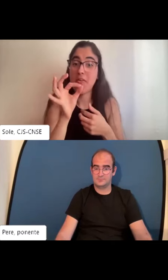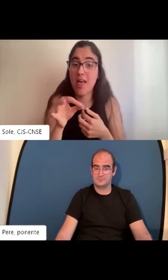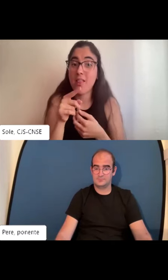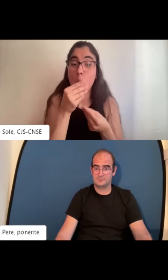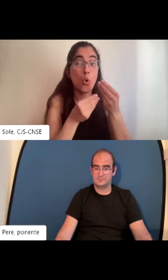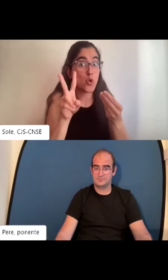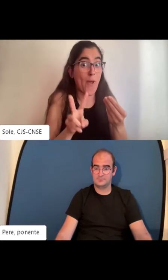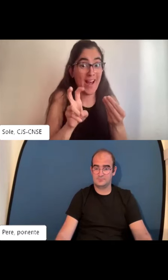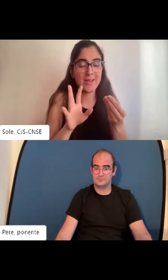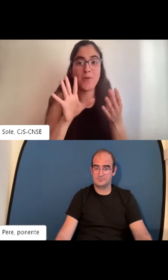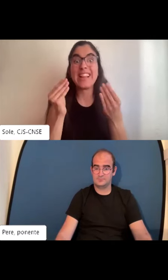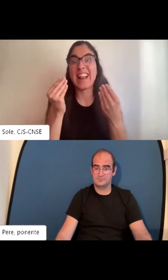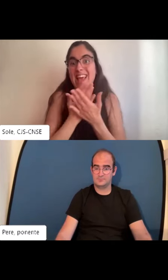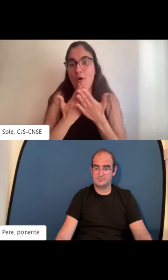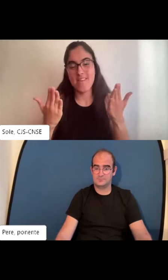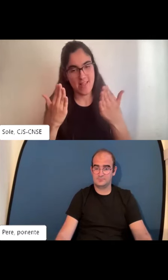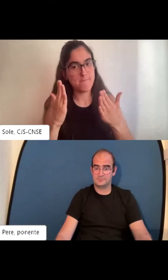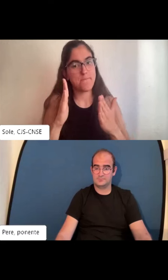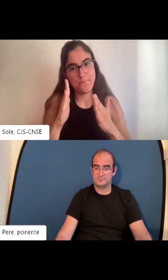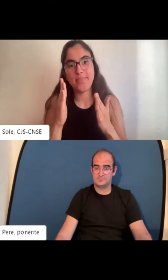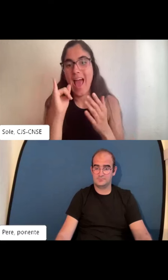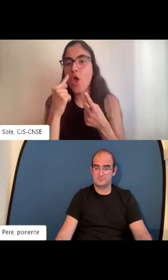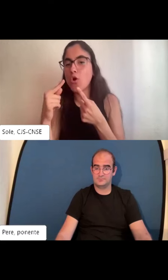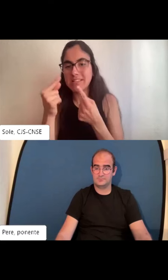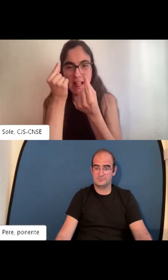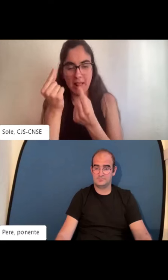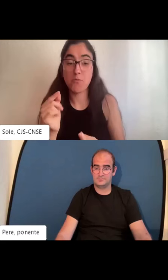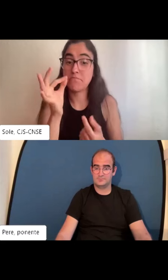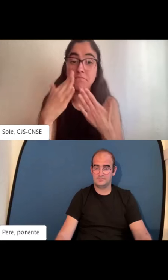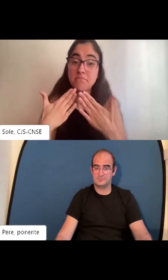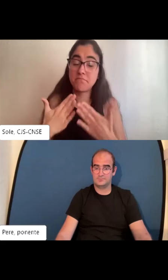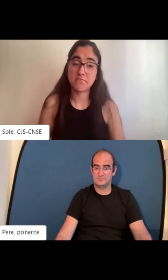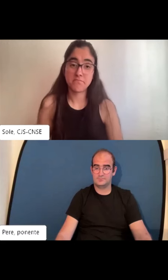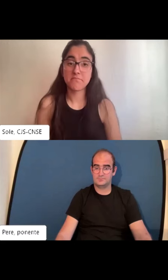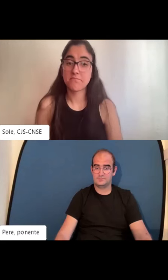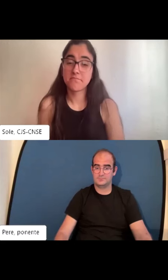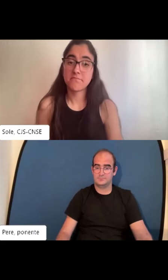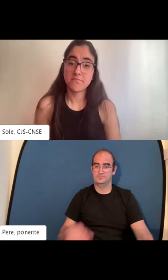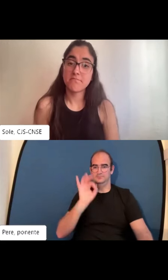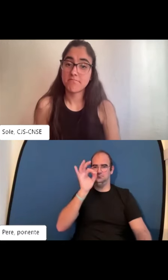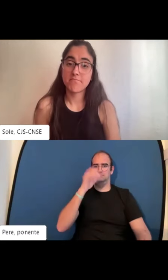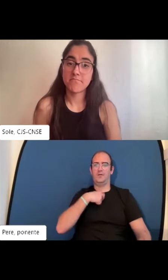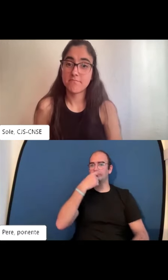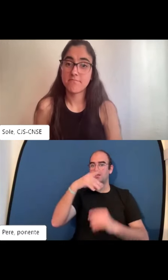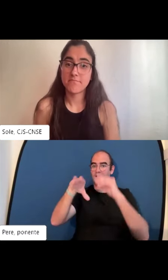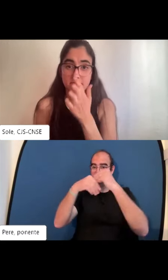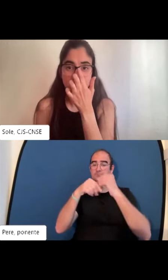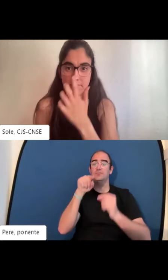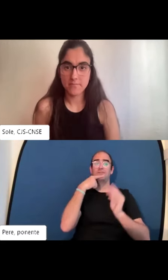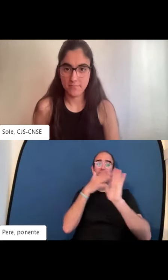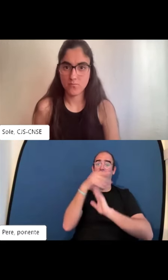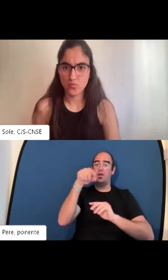algún otro compañero o compañera te puede ayudar a hacer una segunda corrección pero a mí hay en cositas y en detalles que todavía me hace